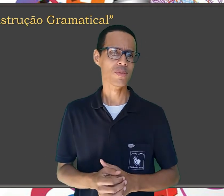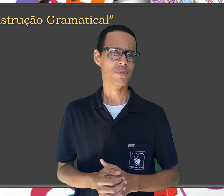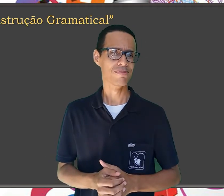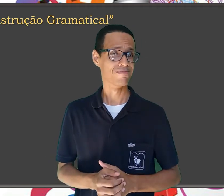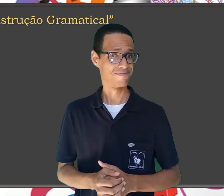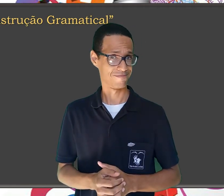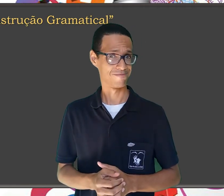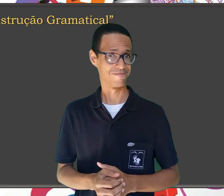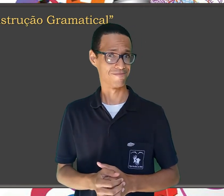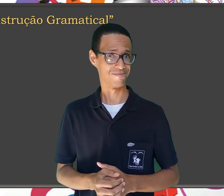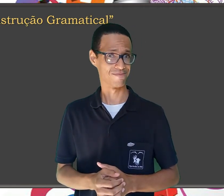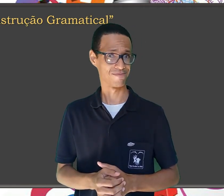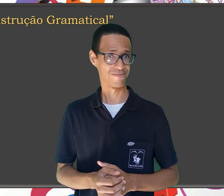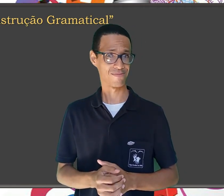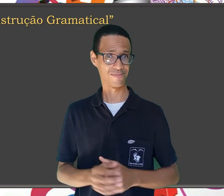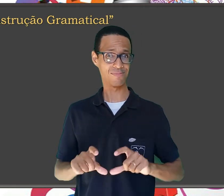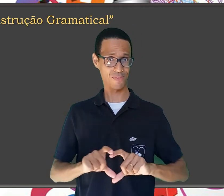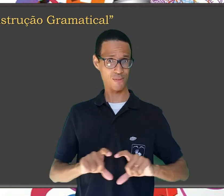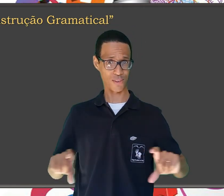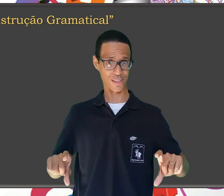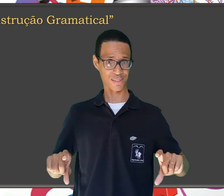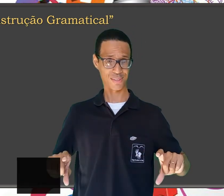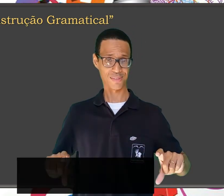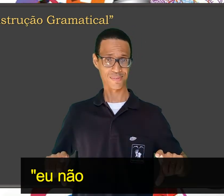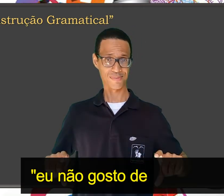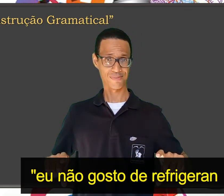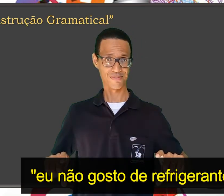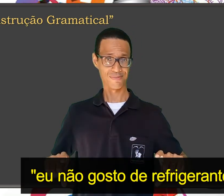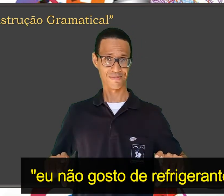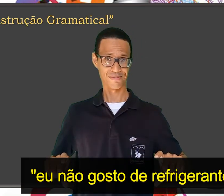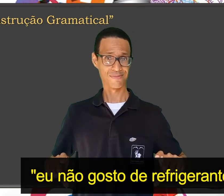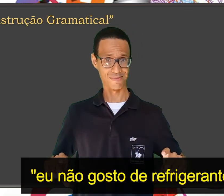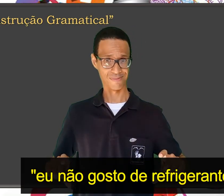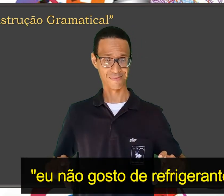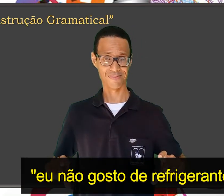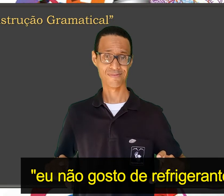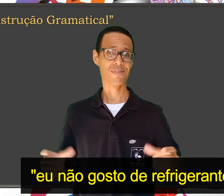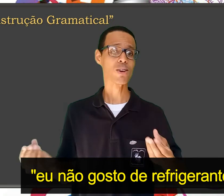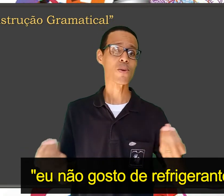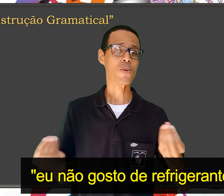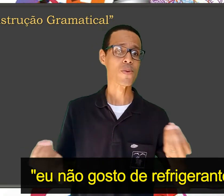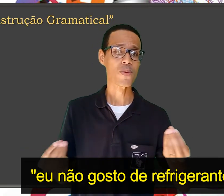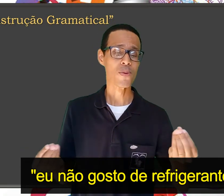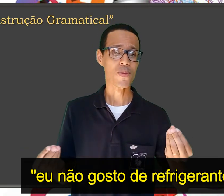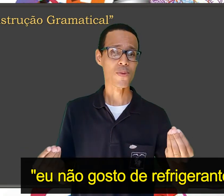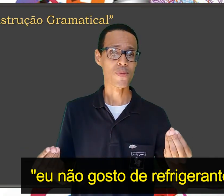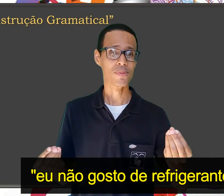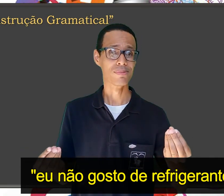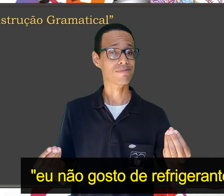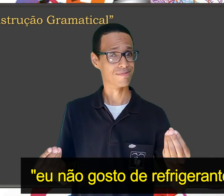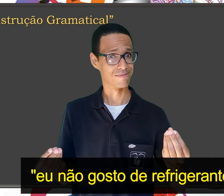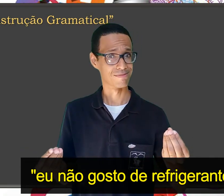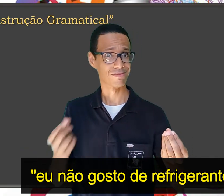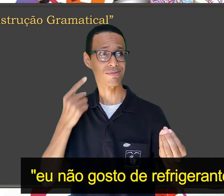Nesta frase, ele visualiza o refrigerante